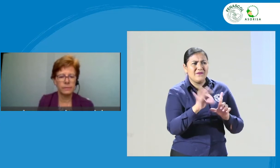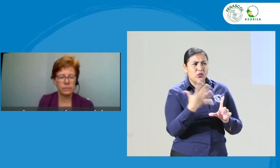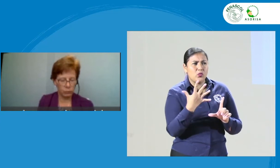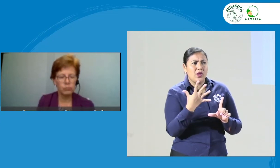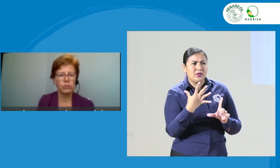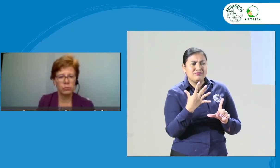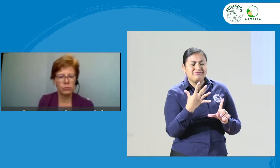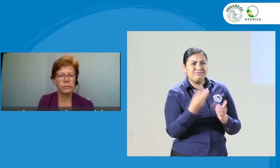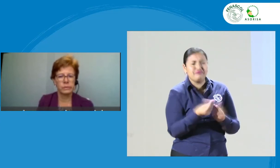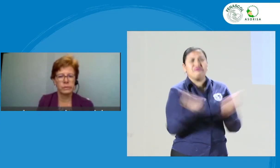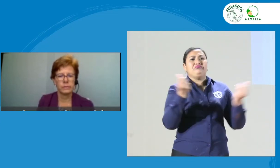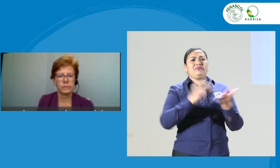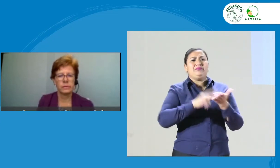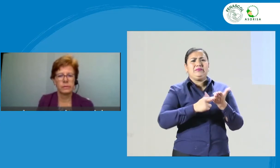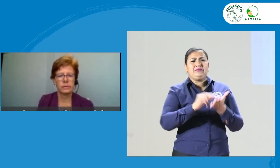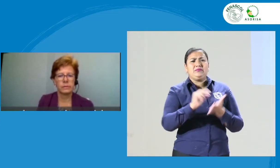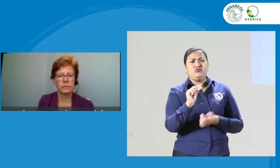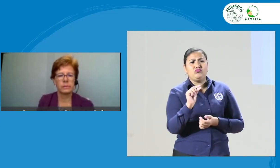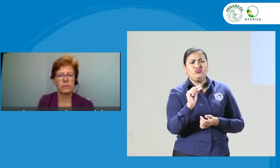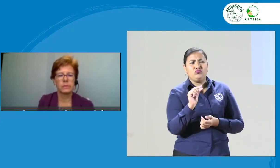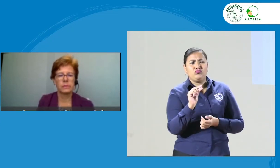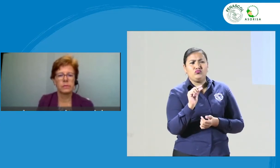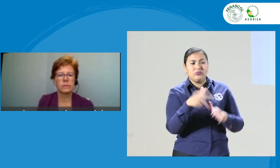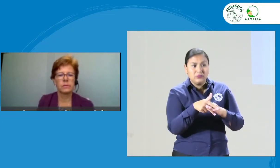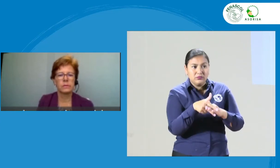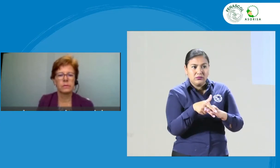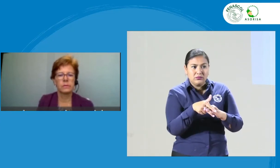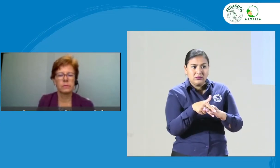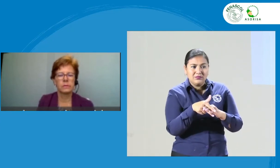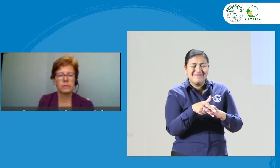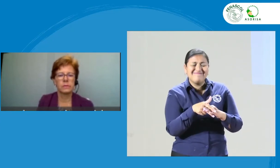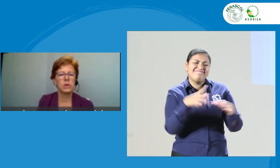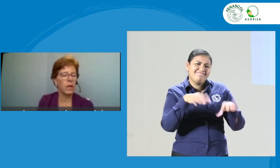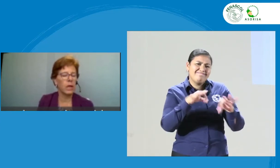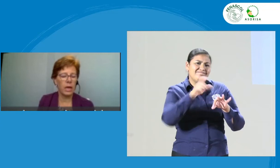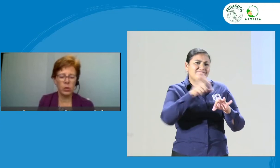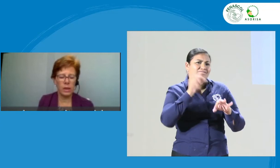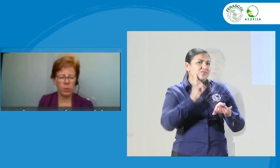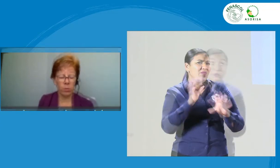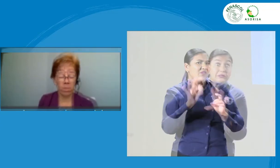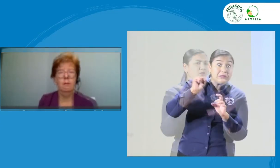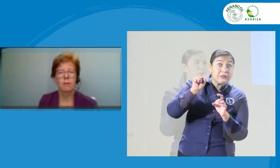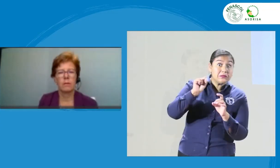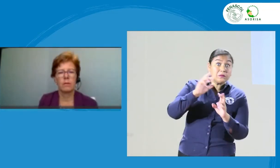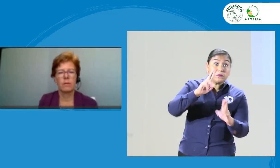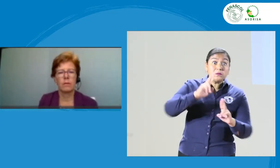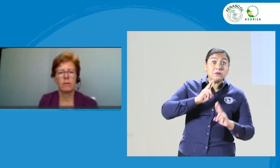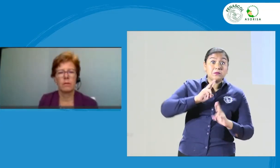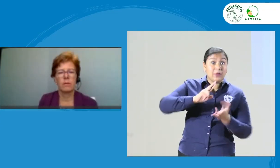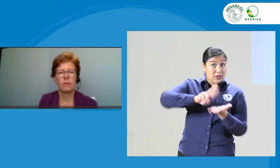Acomodamos ya, te voy a interrumpir, pasa algo, pero para garantizar la sensibilidad. ¿Intérprete bien?